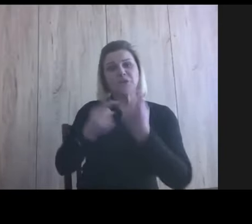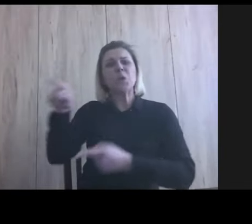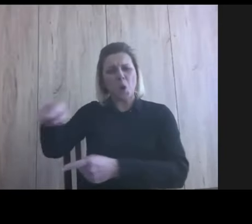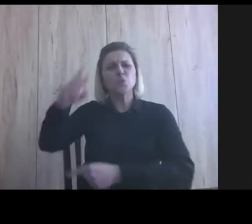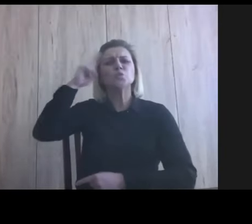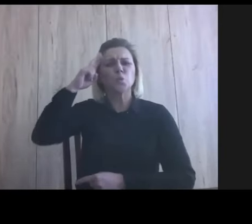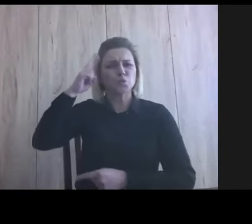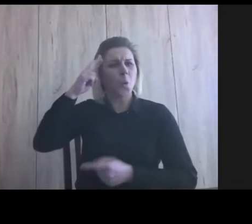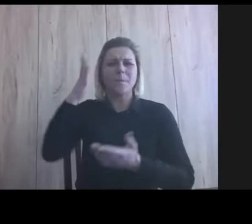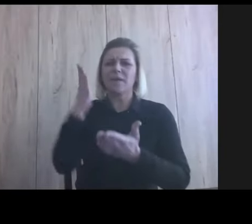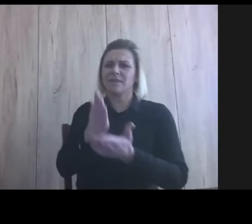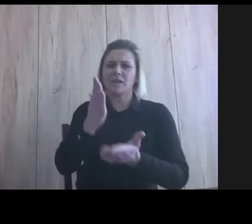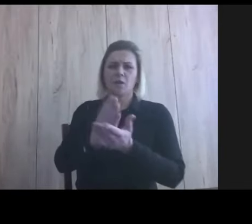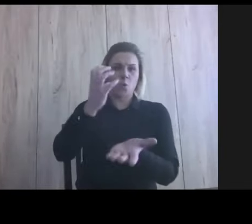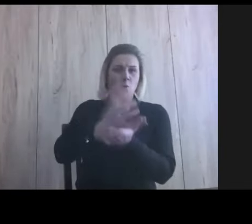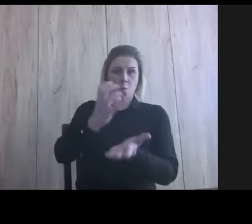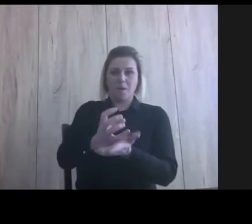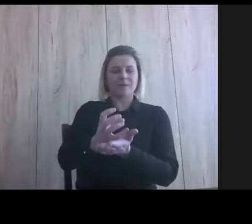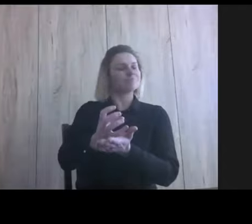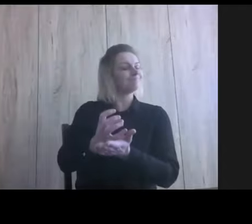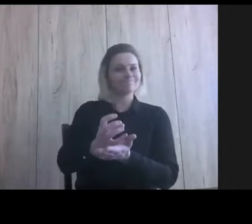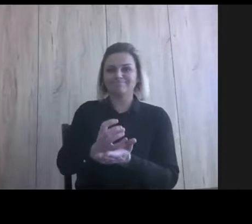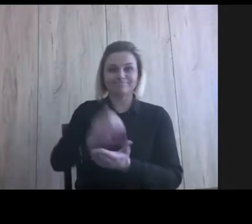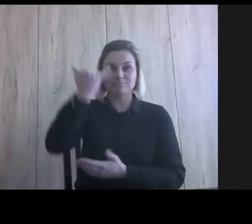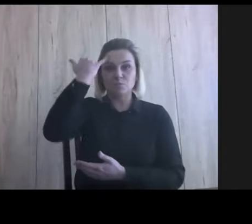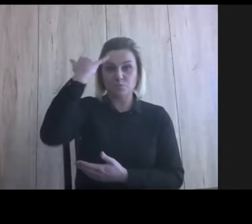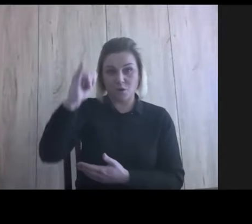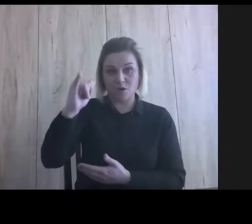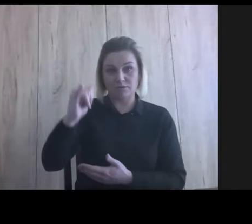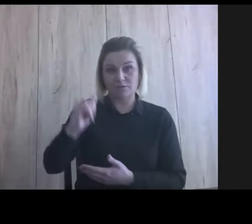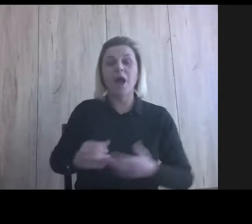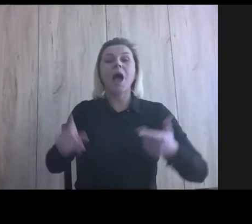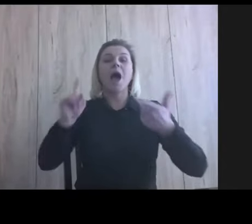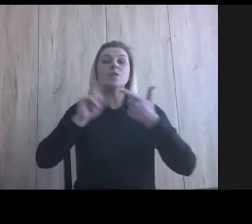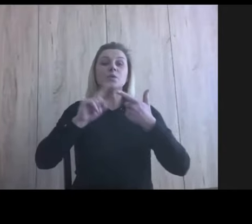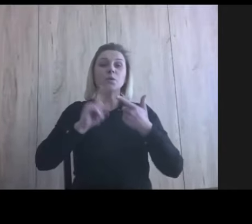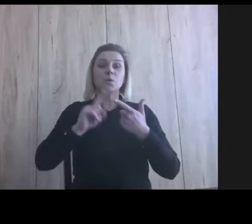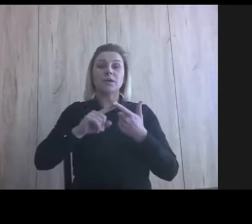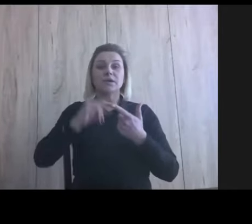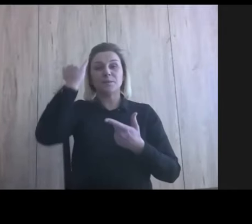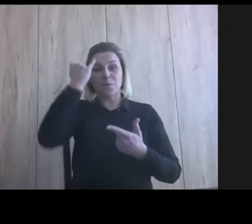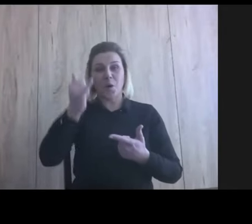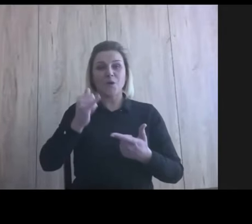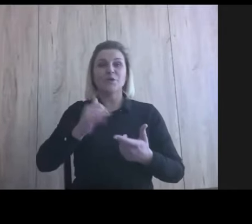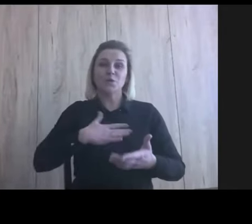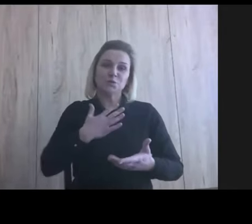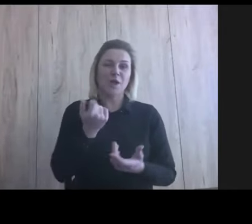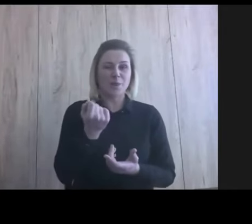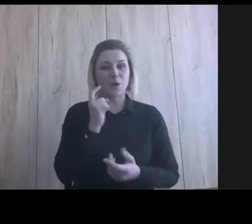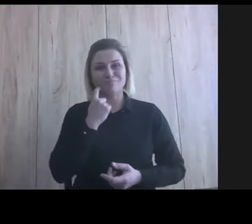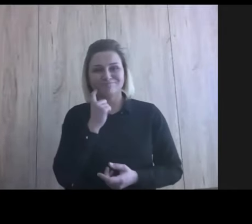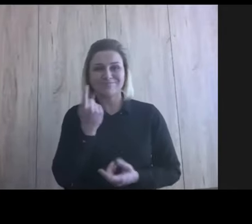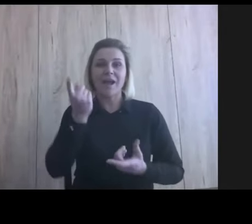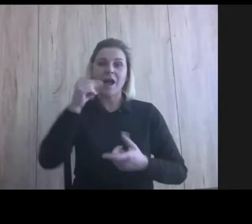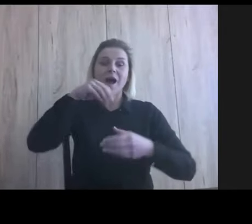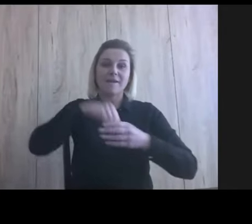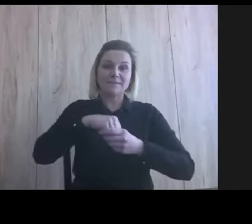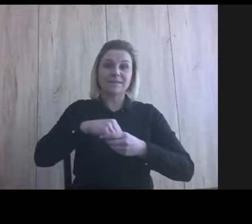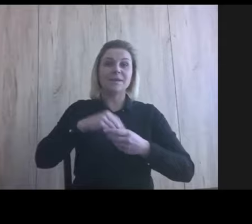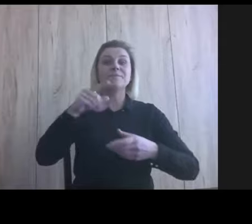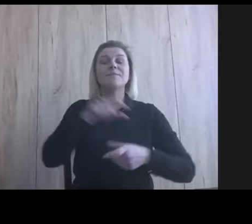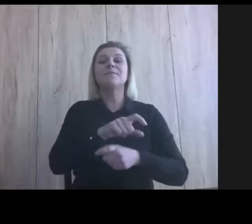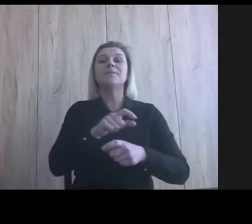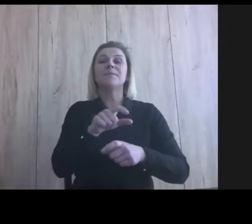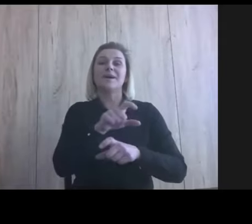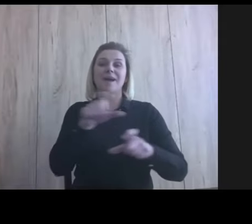słowo, to jesteś w błędzie. A drugi błąd, jaki popełniliśmy, on mnie cały czas bawi, to my w ramach zagospodarowania